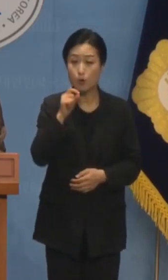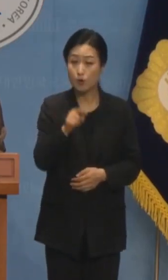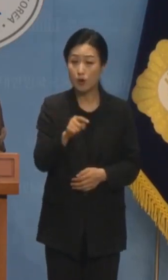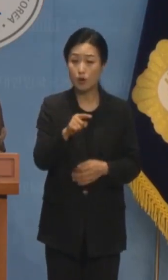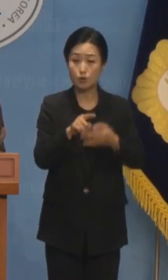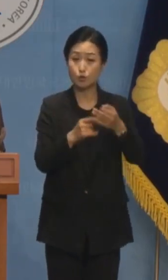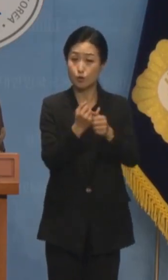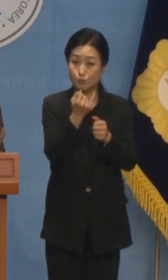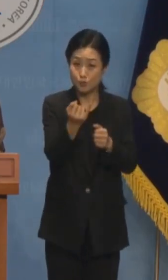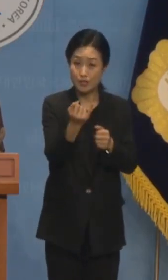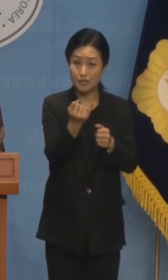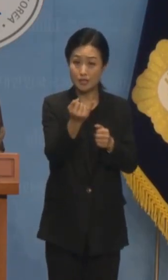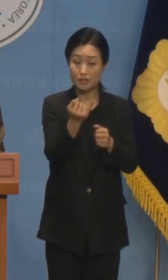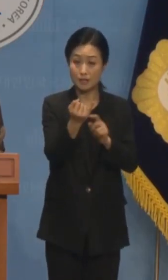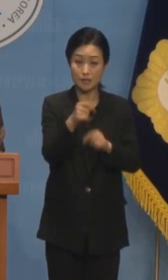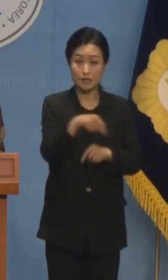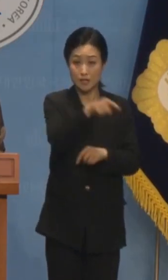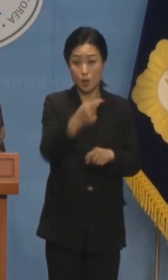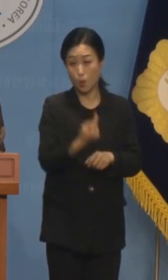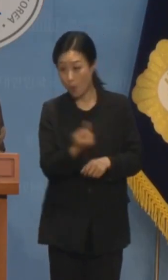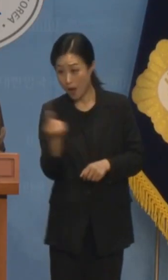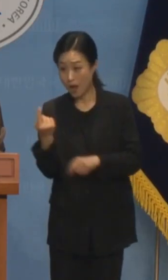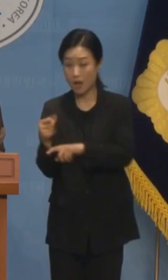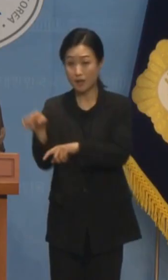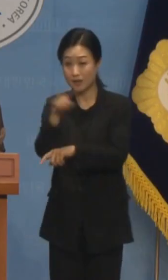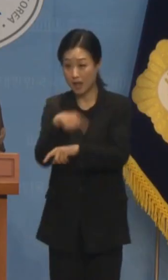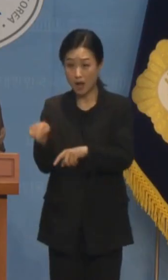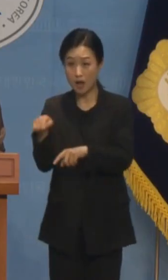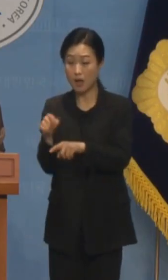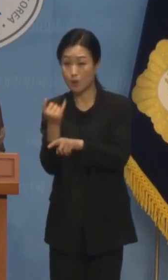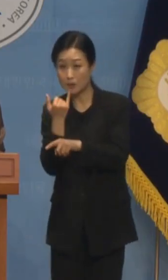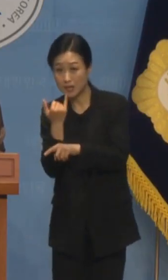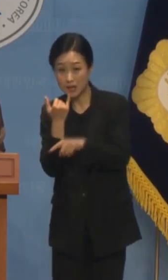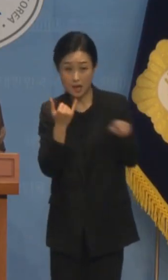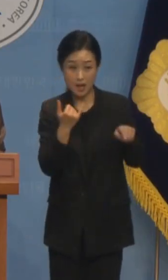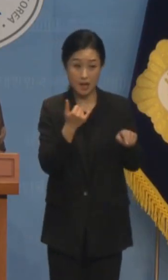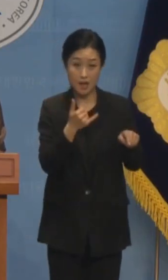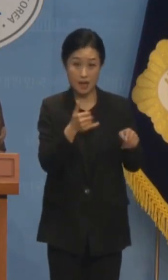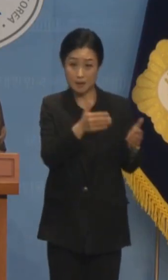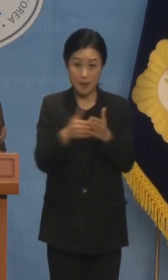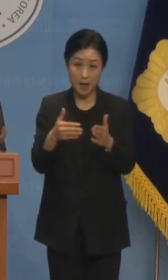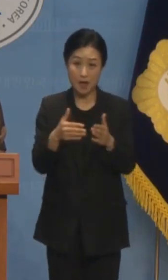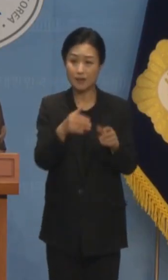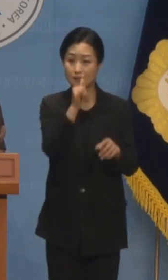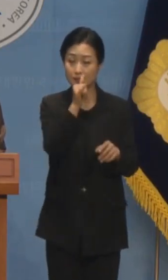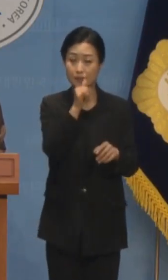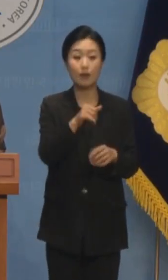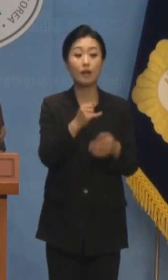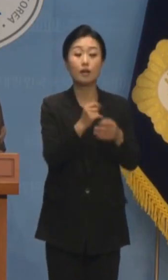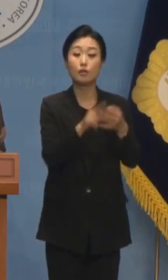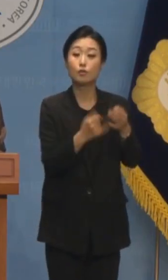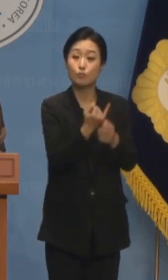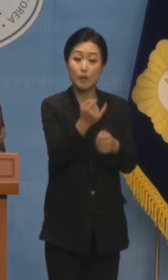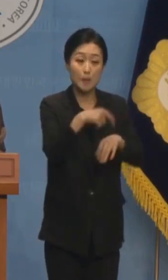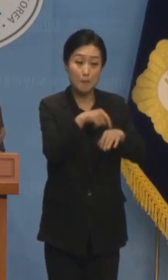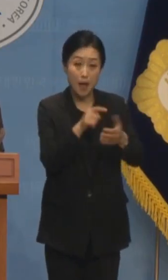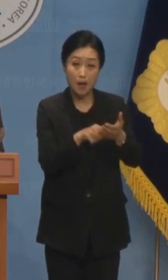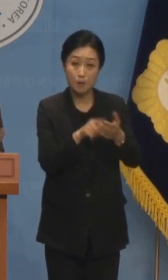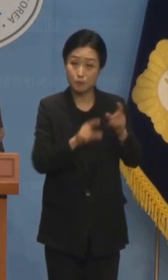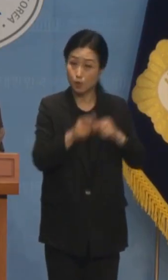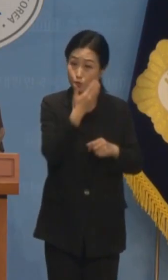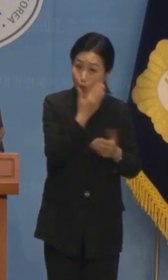김건희 여사를 빗겨나가야만 호소할 수 있는 겁니까 검찰도 정부도 중요한 건 여사님의 마음입니까